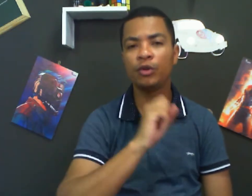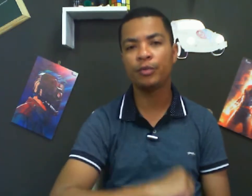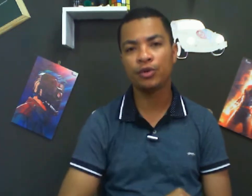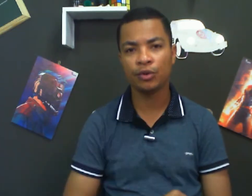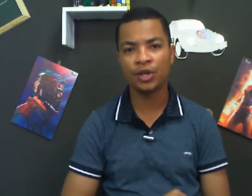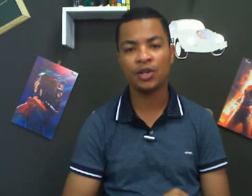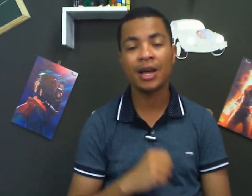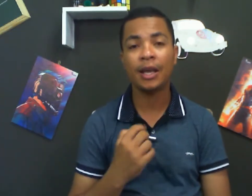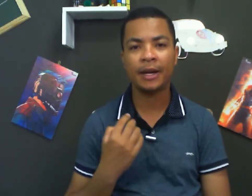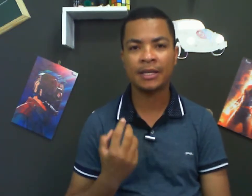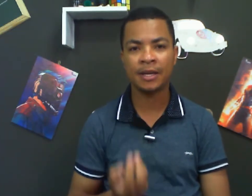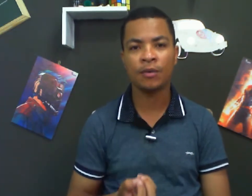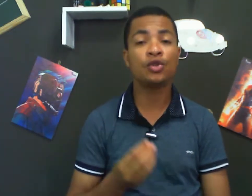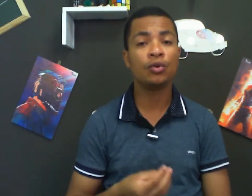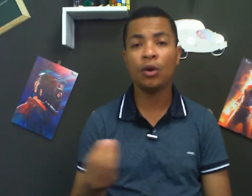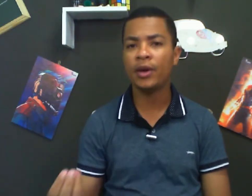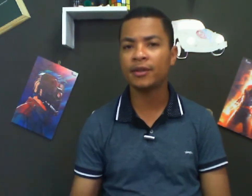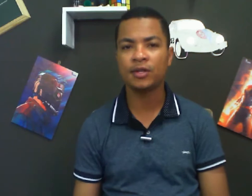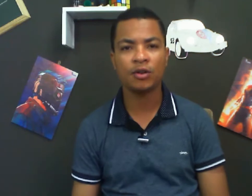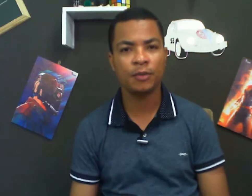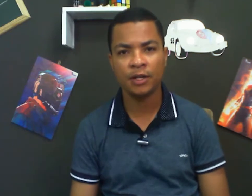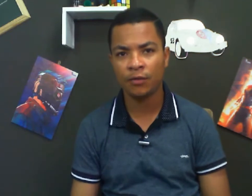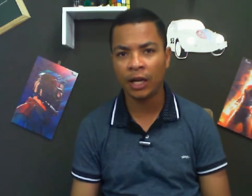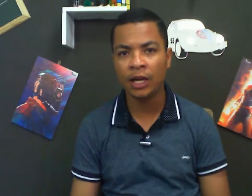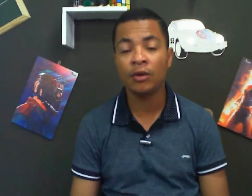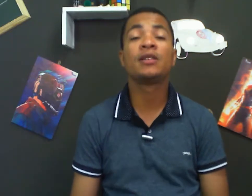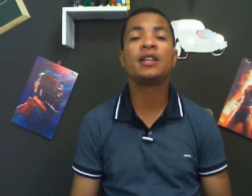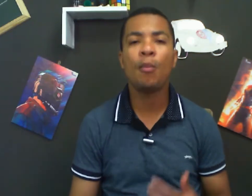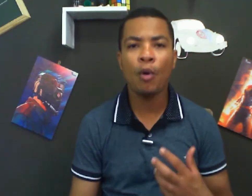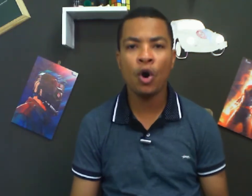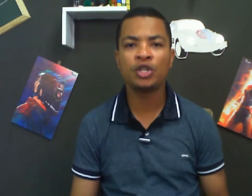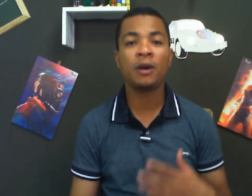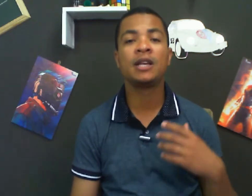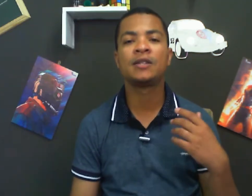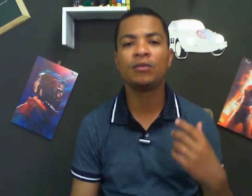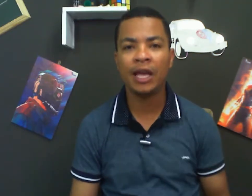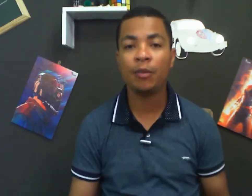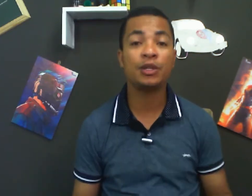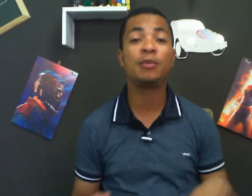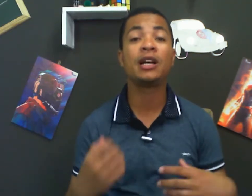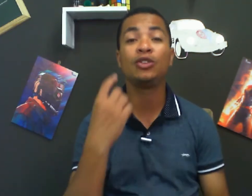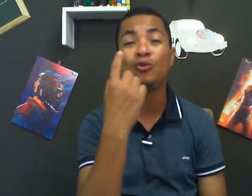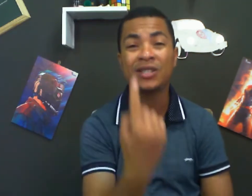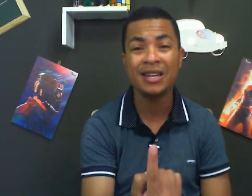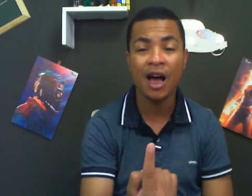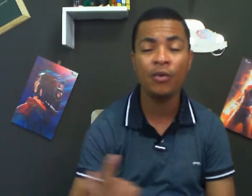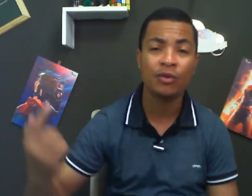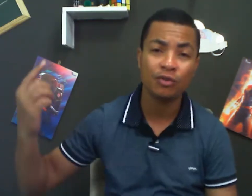muito para o surdo, gente. Na interpretação, se o surdo não conhece o sinal específico daquilo, você não pode perder seu tempo explicando um sinal enquanto